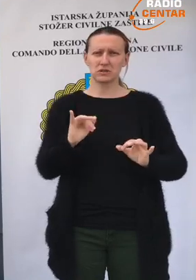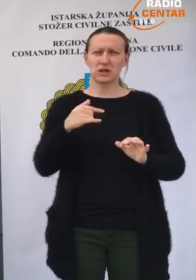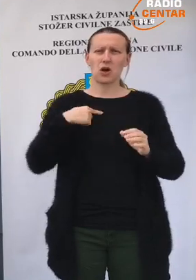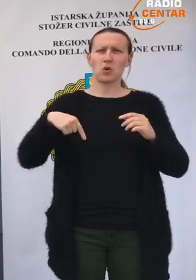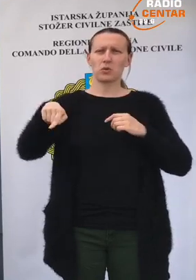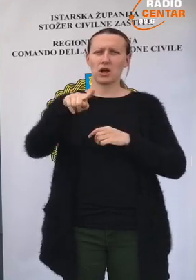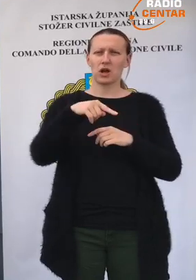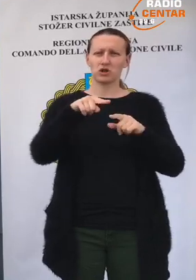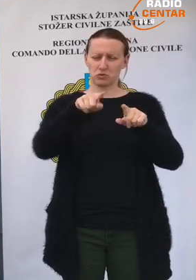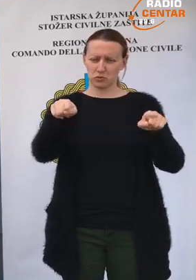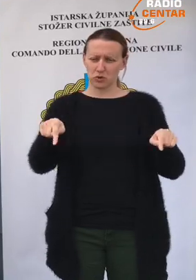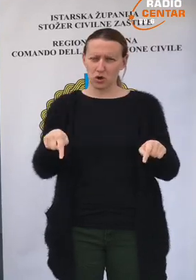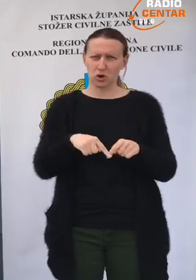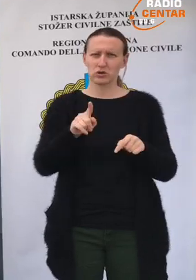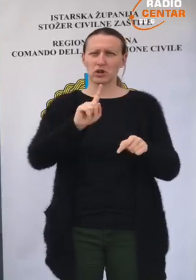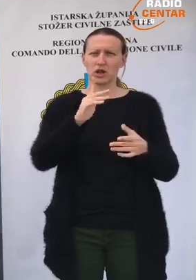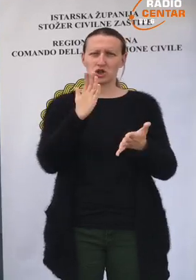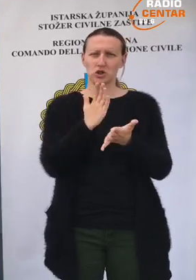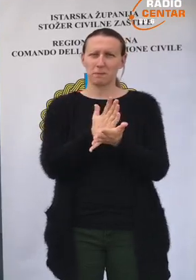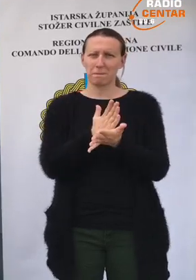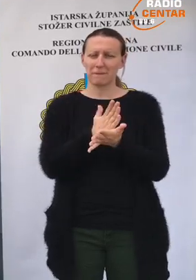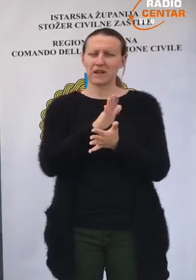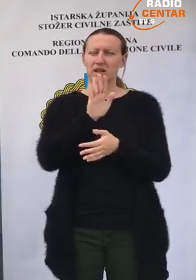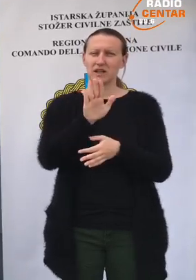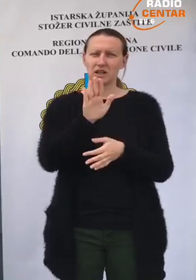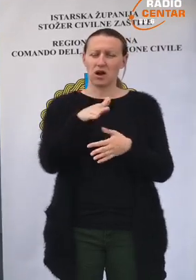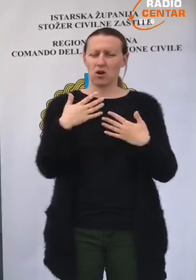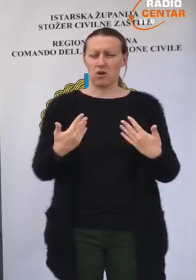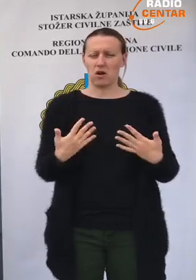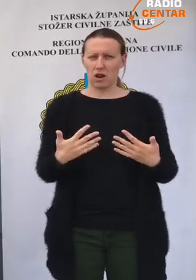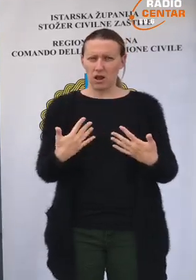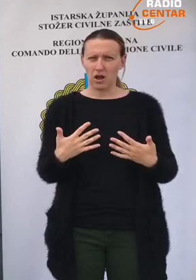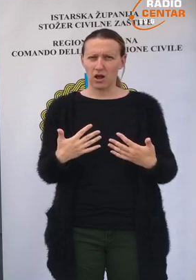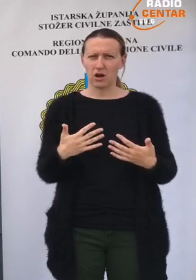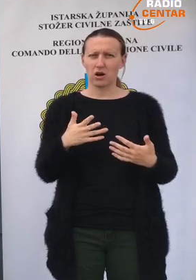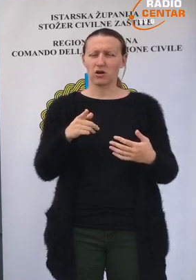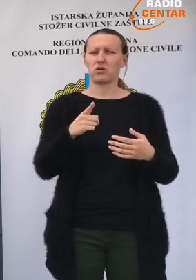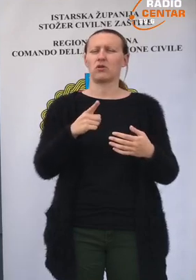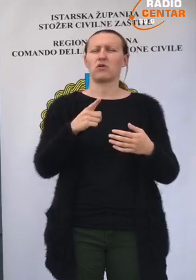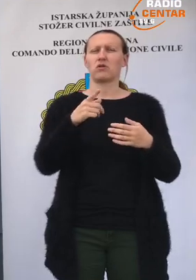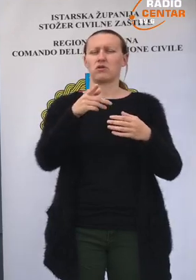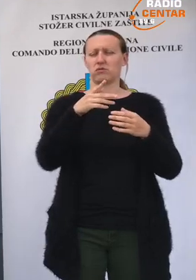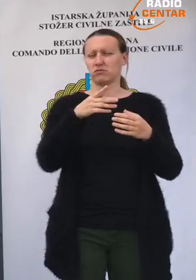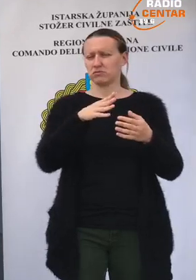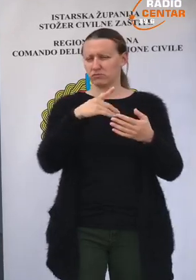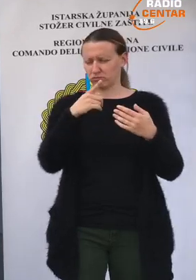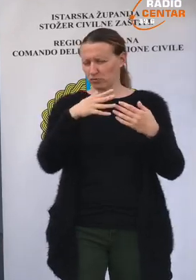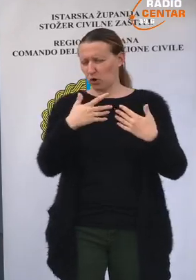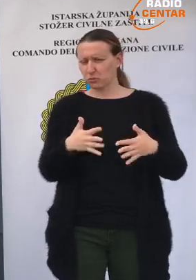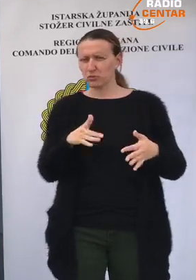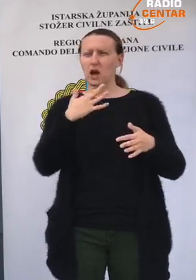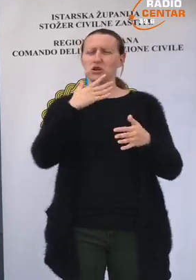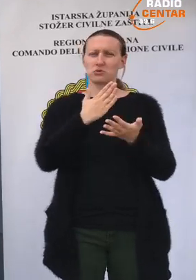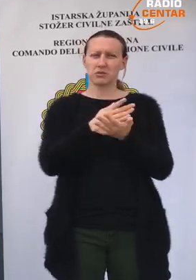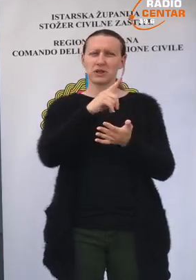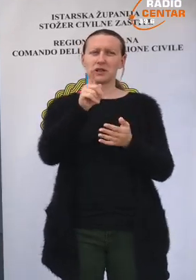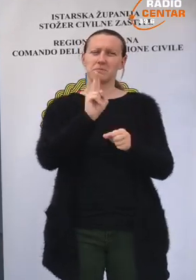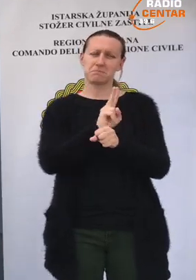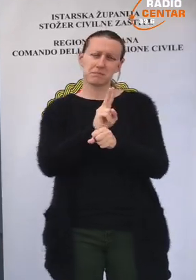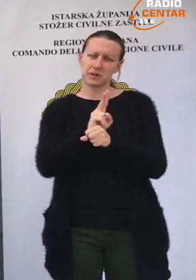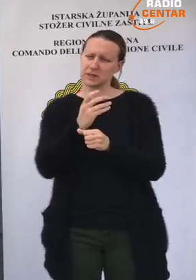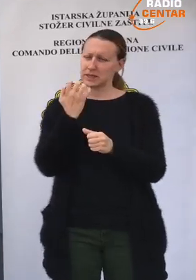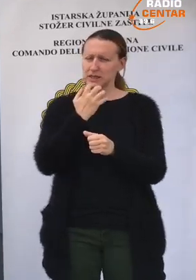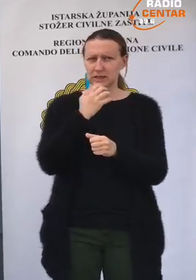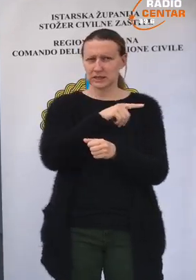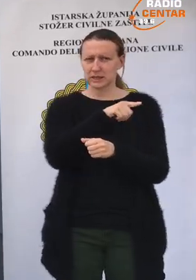da u našem prostoru neće biti tako lagano izvora, a sa strane će biti latentno